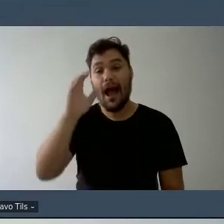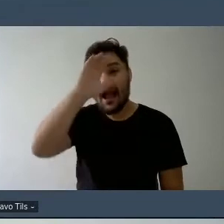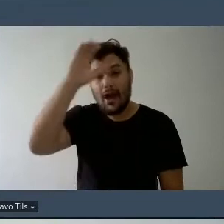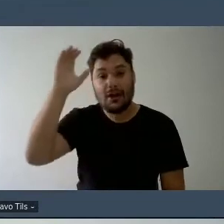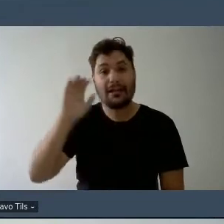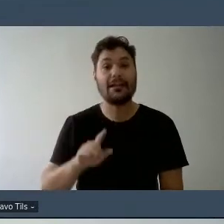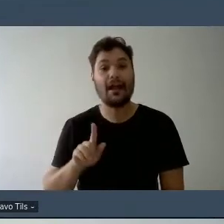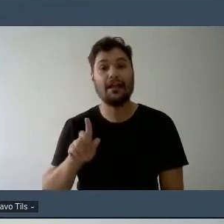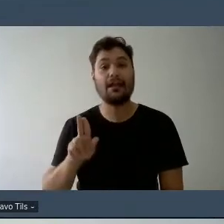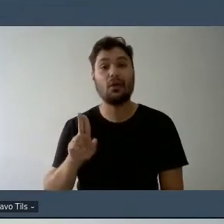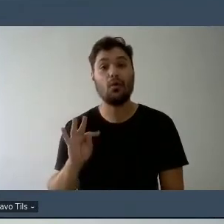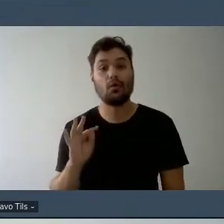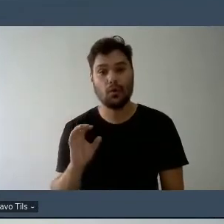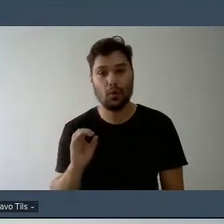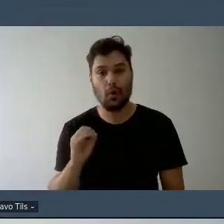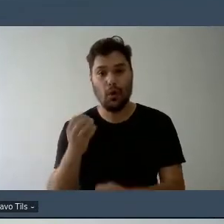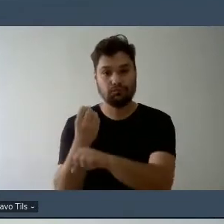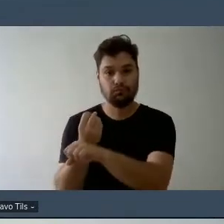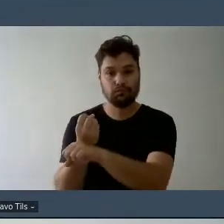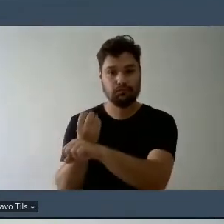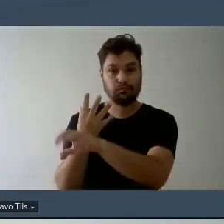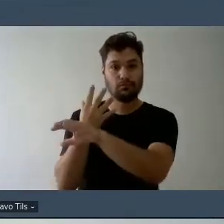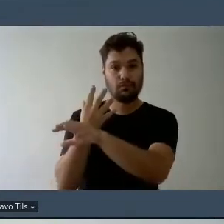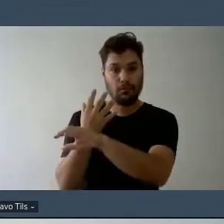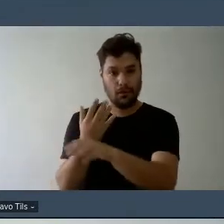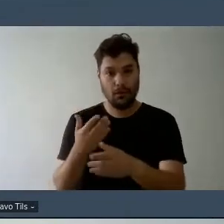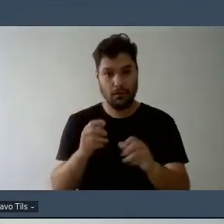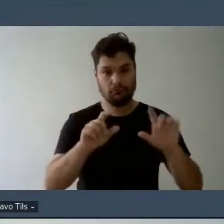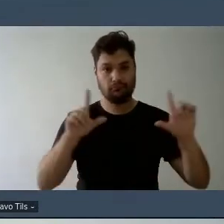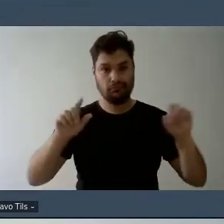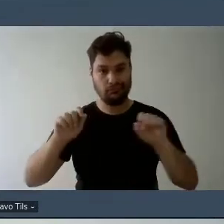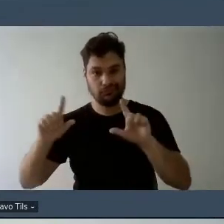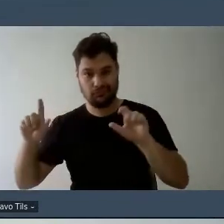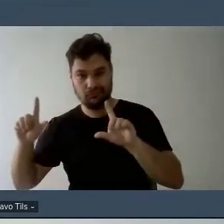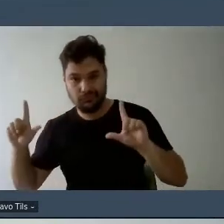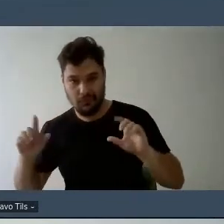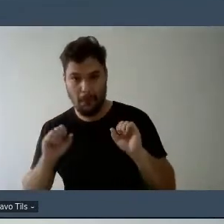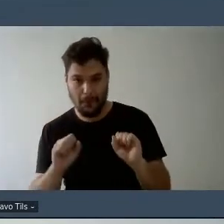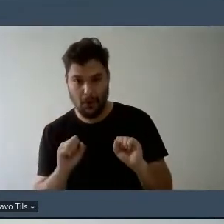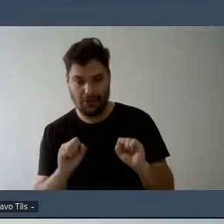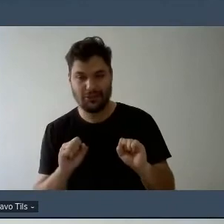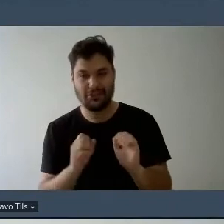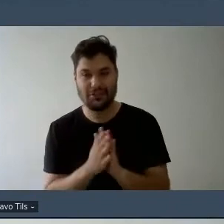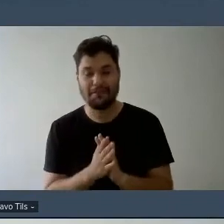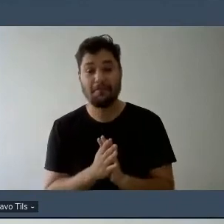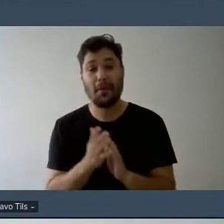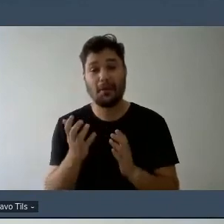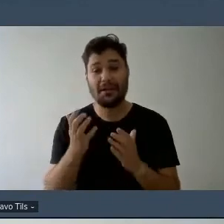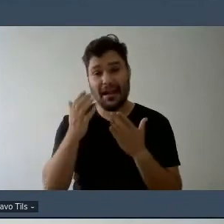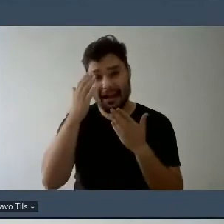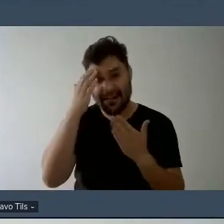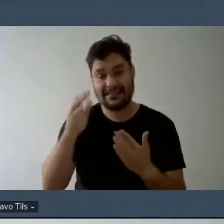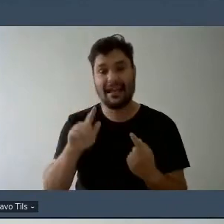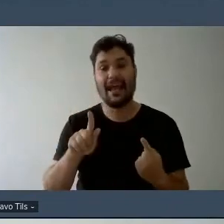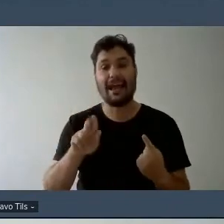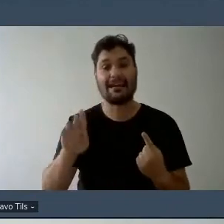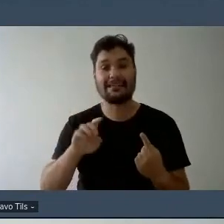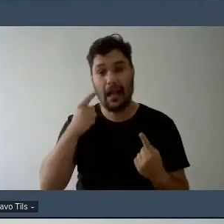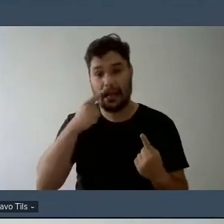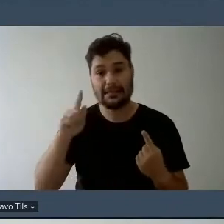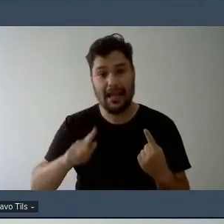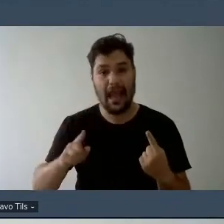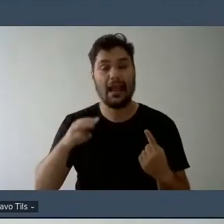câmeras enquanto vocês ligam eu queria agradecer imensamente imensamente a Graziele a Micaele